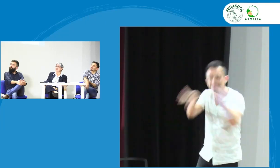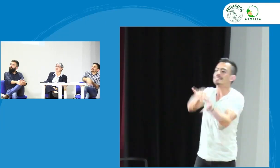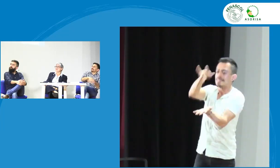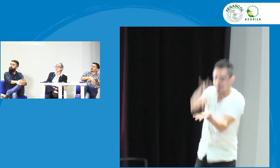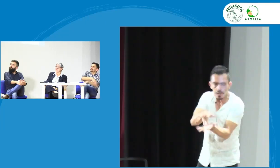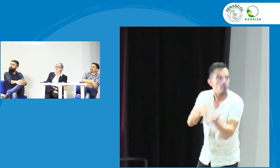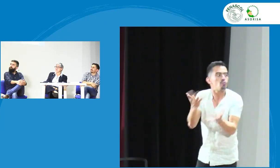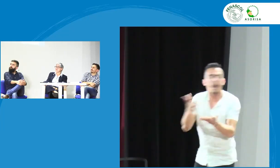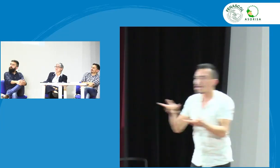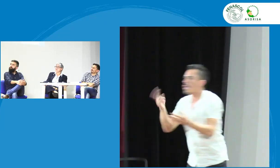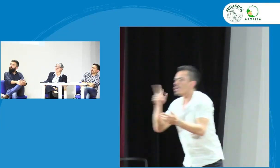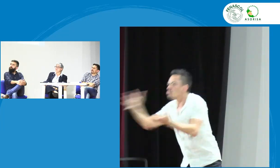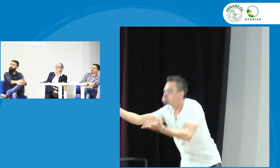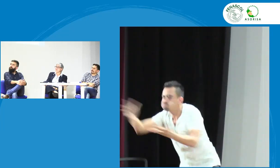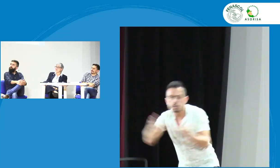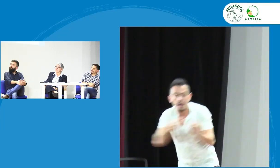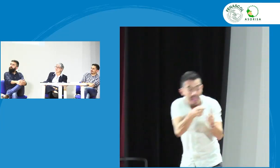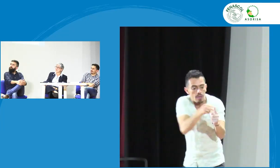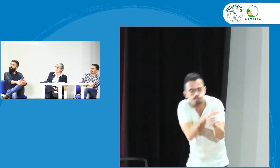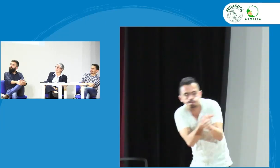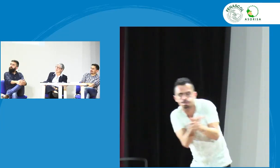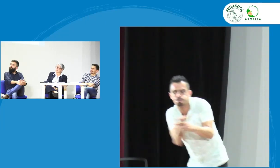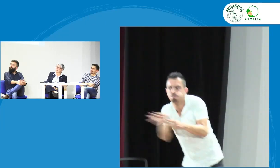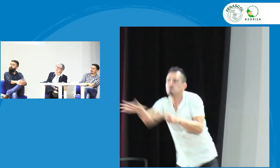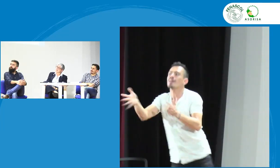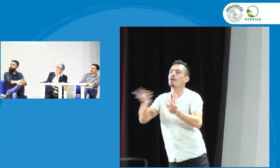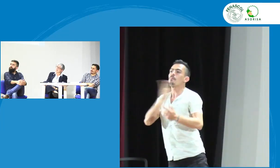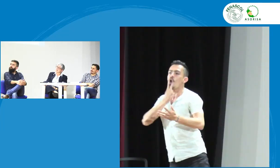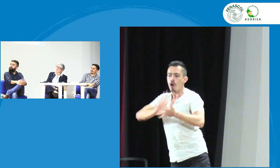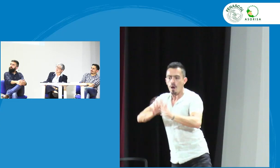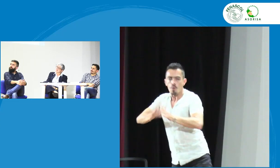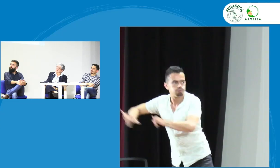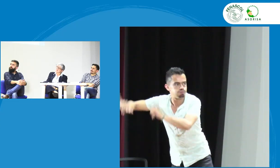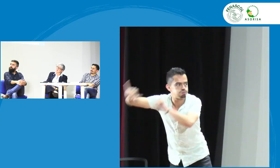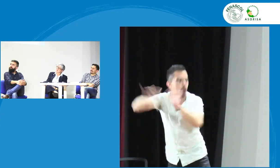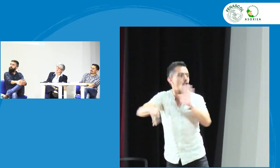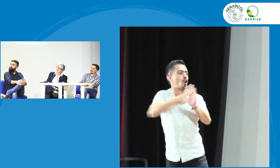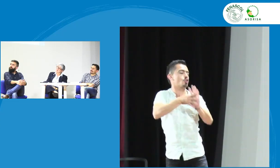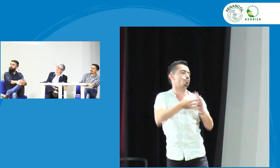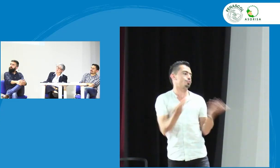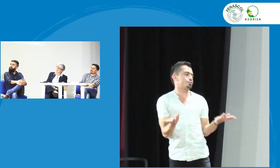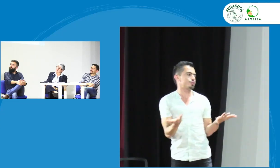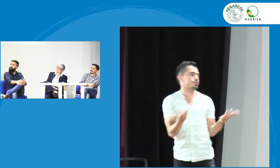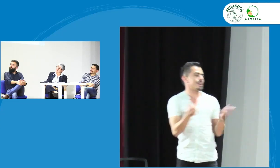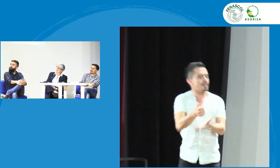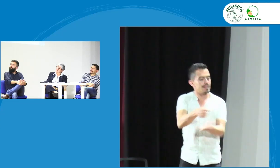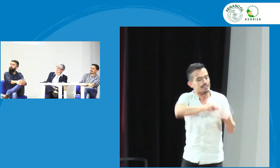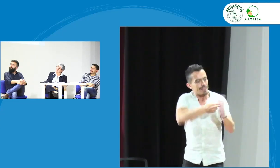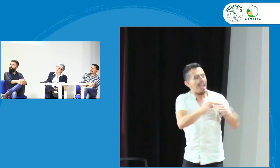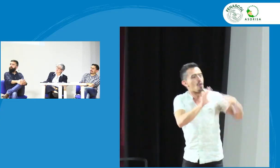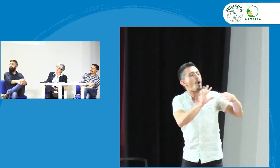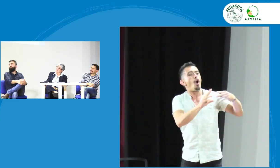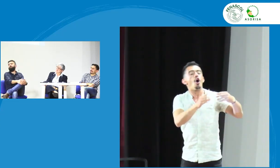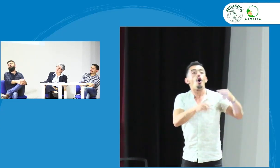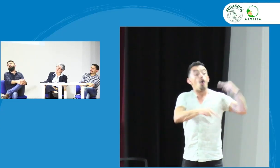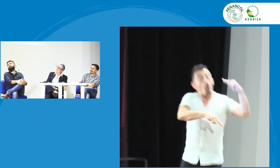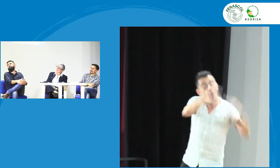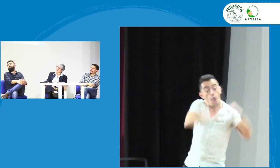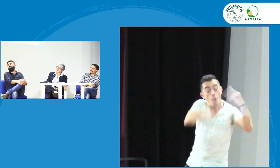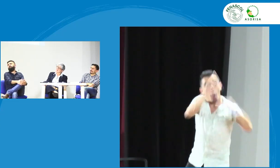exponente un representante representante pedagógico y también que tengamos un corpus que